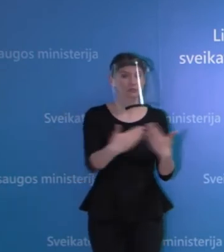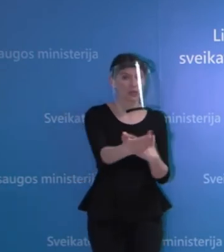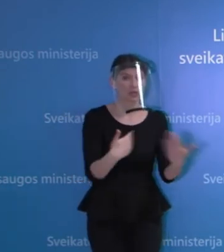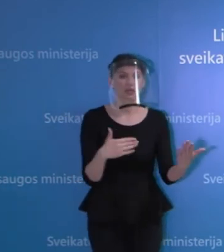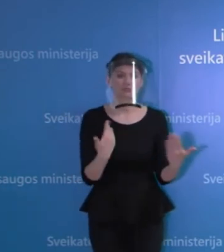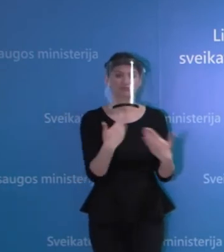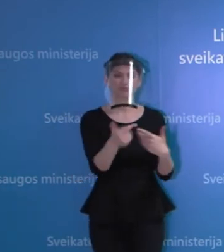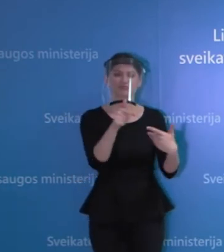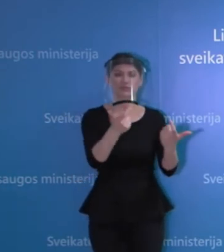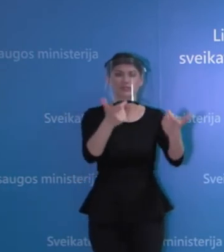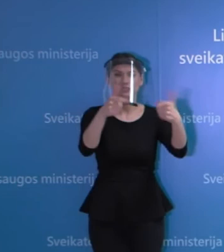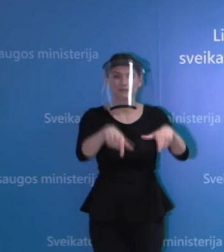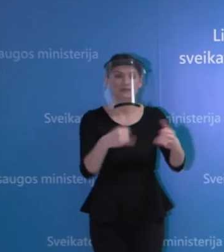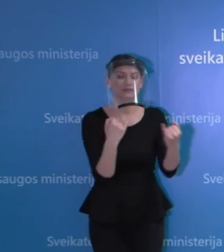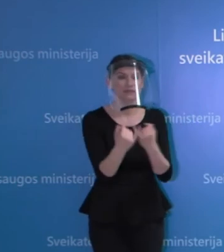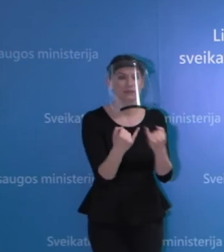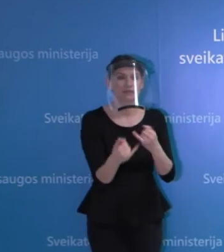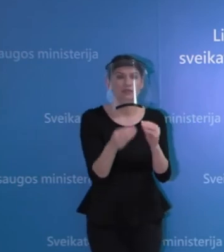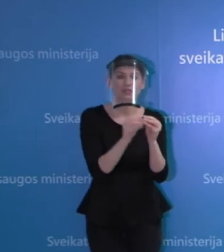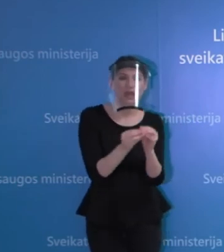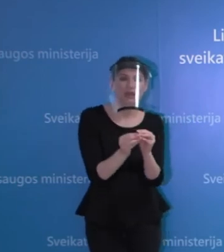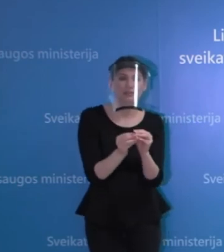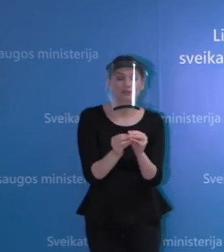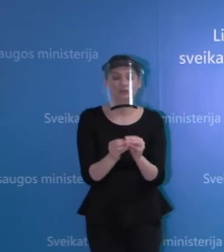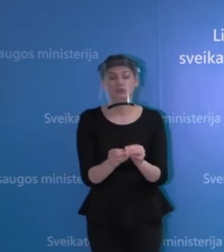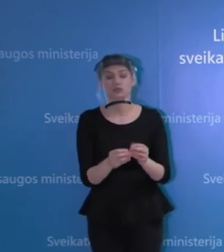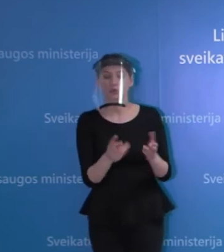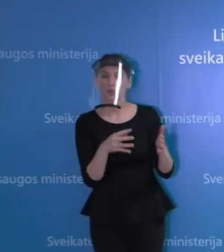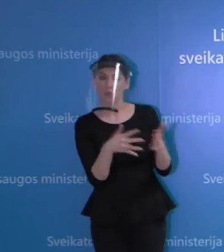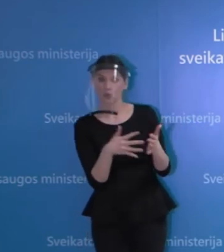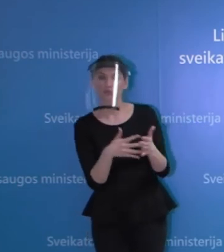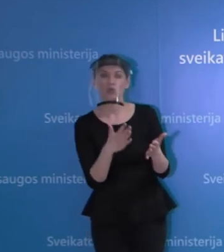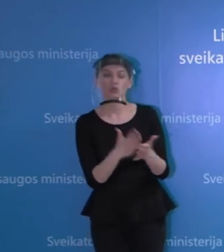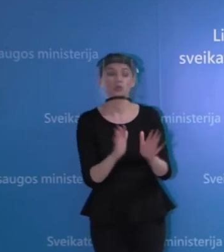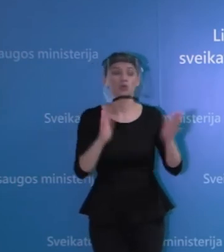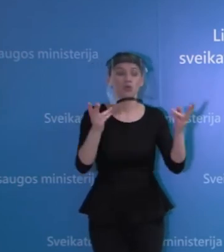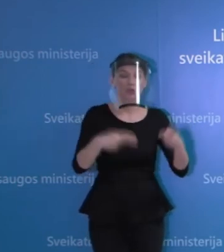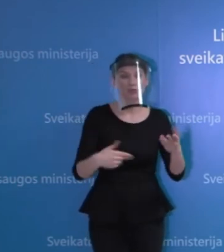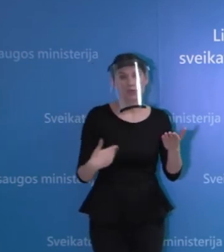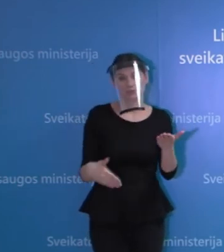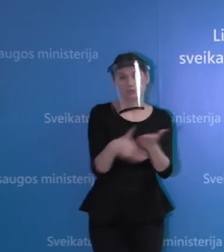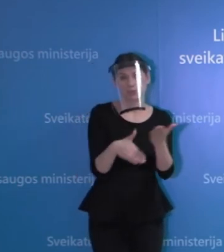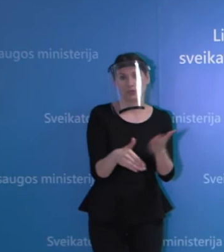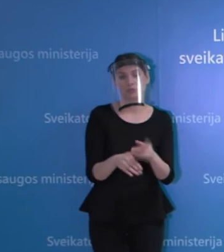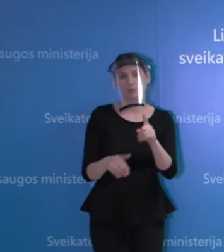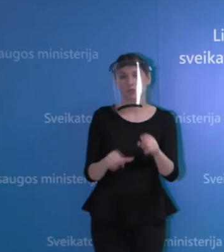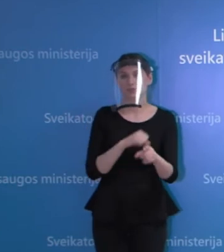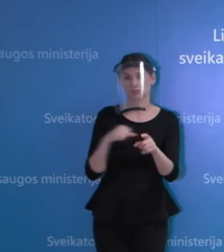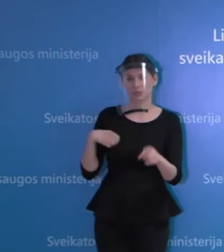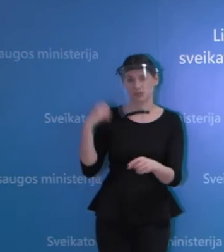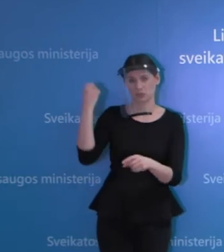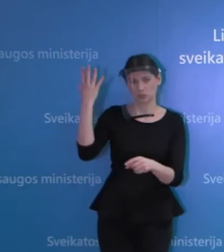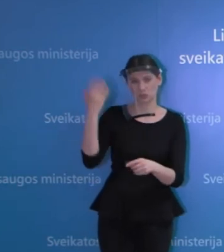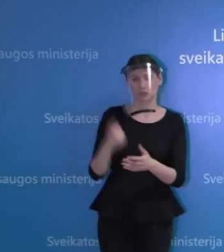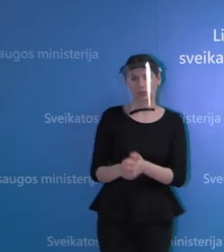savaldybė. Ir situaciją stebėm ir kur reikia, na, tiek konsultuojam, tiek padedam. Bet puikiai turėtumėt suprasti, kad